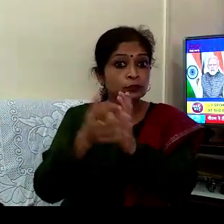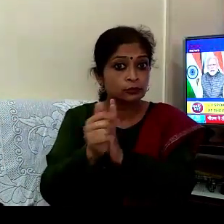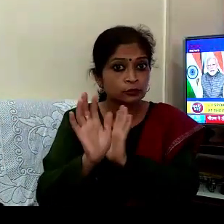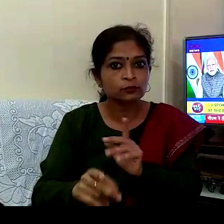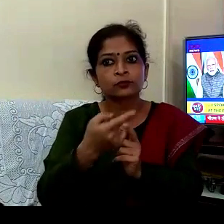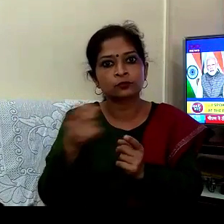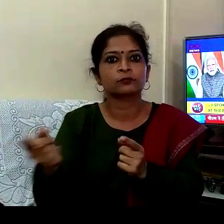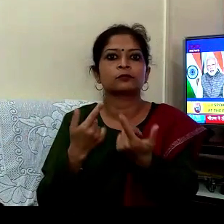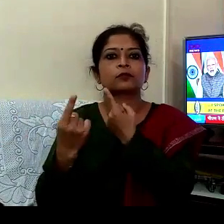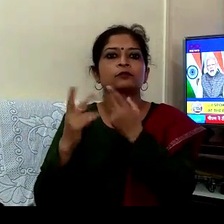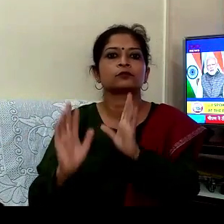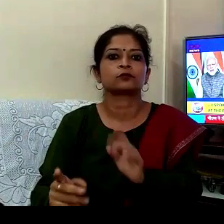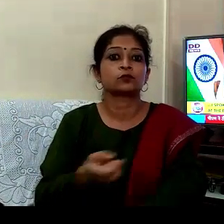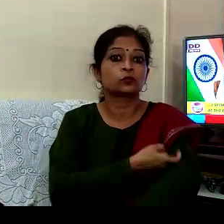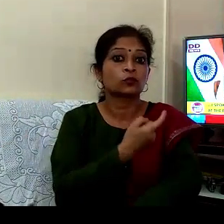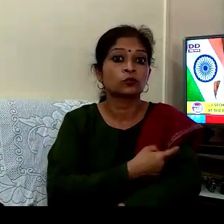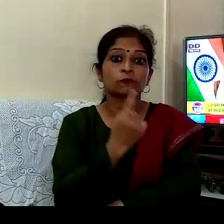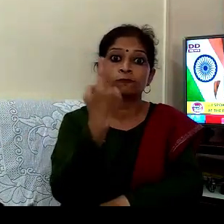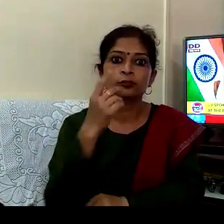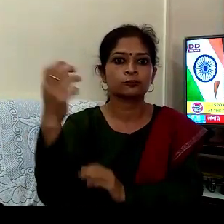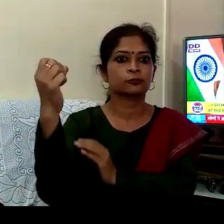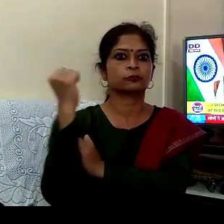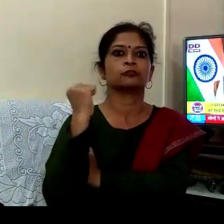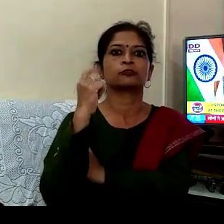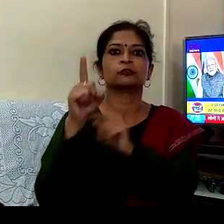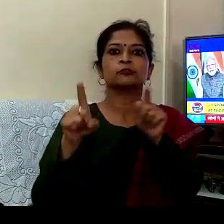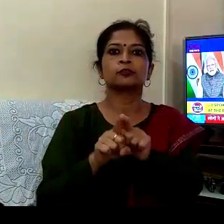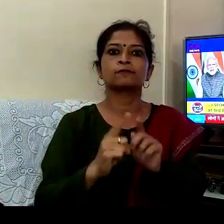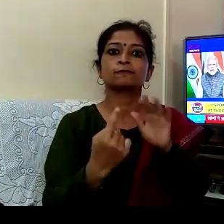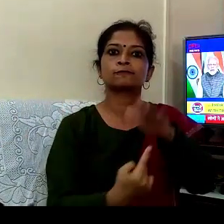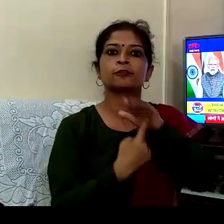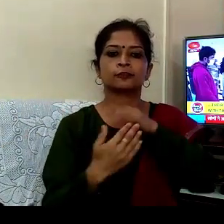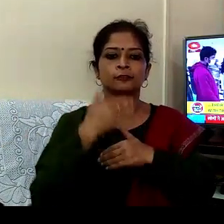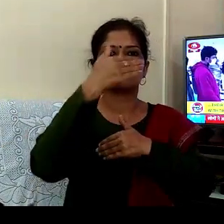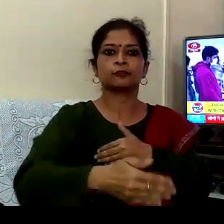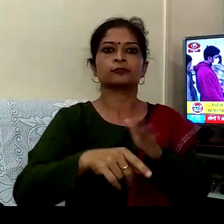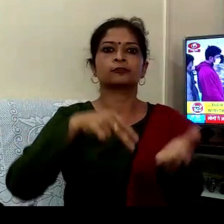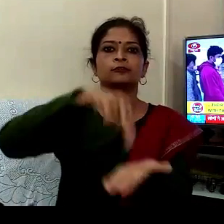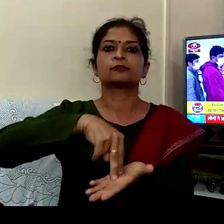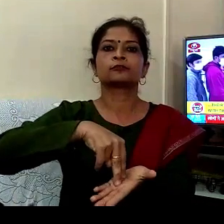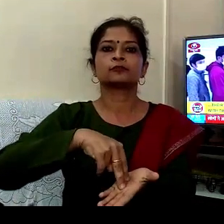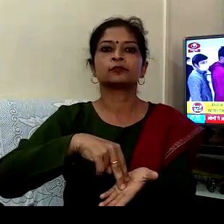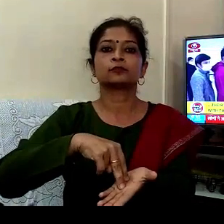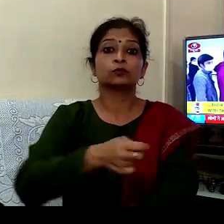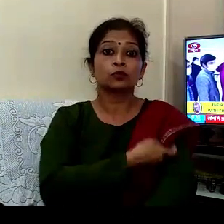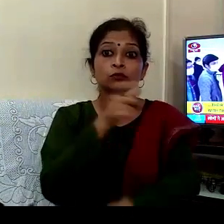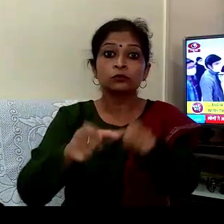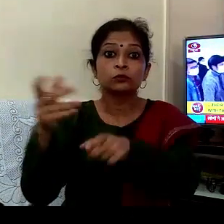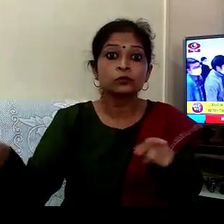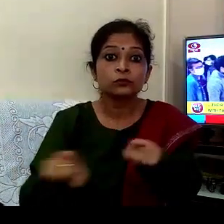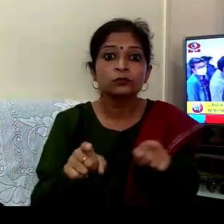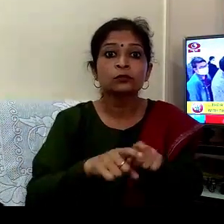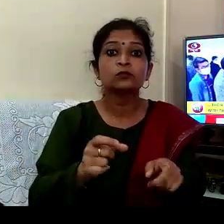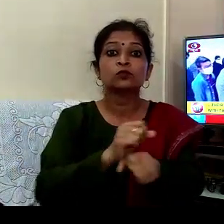پہلی پنگتی میں مورچہ سمائلے ہوئے ہیں روز مرہ کی گتیویدی انہی پیشنٹوں کے ساتھ